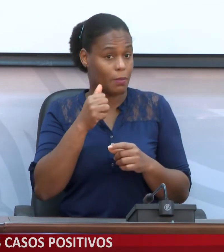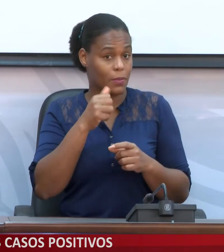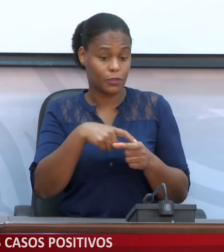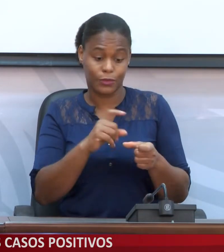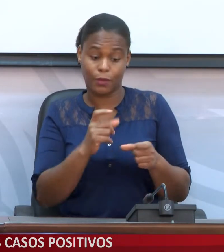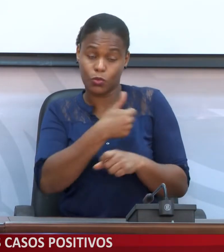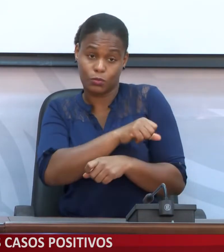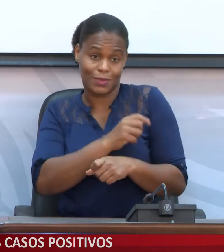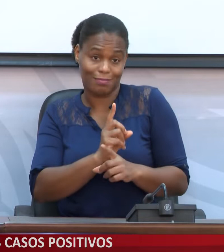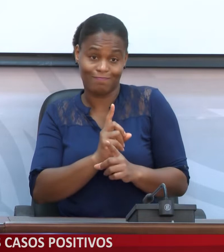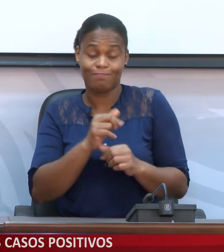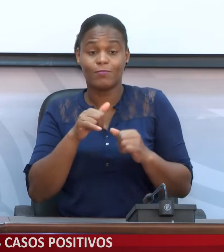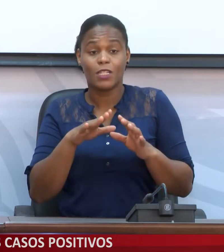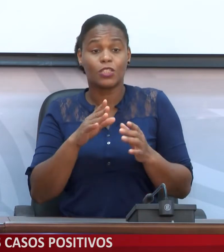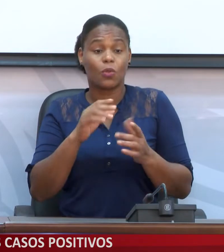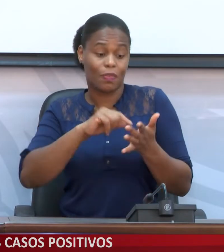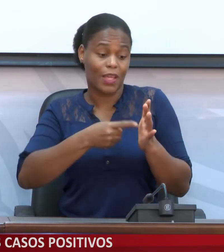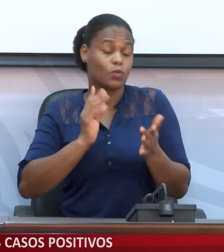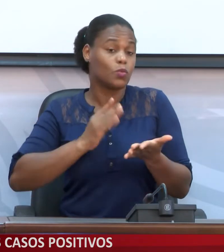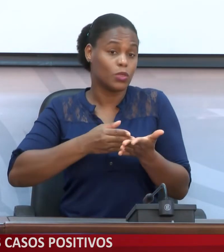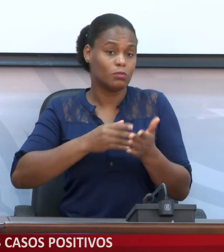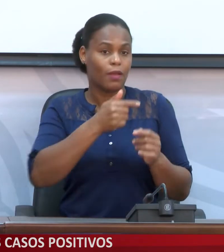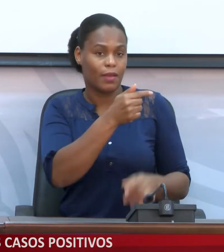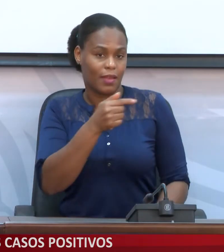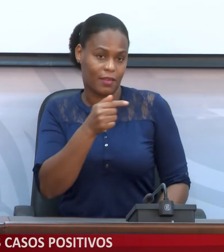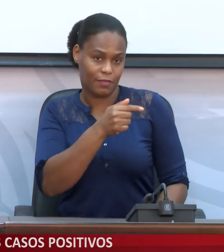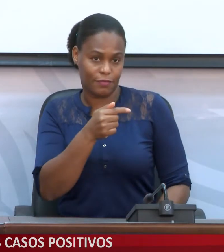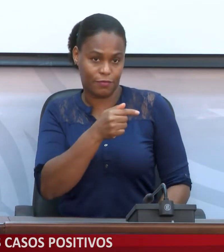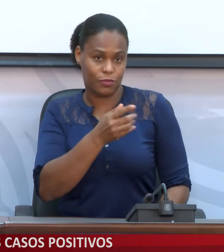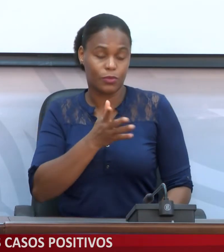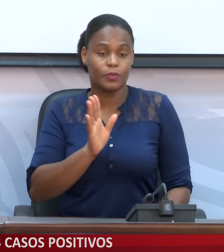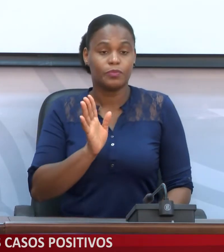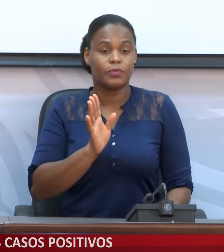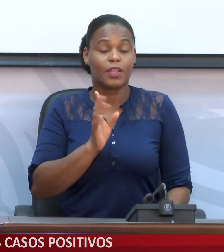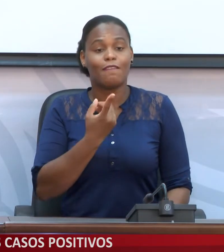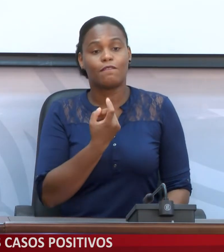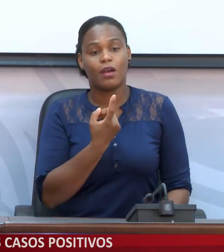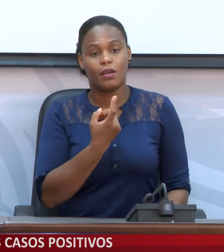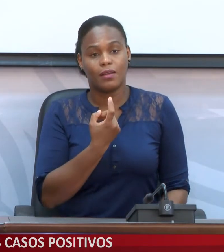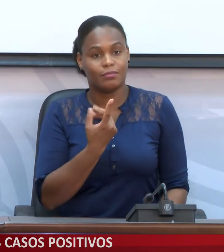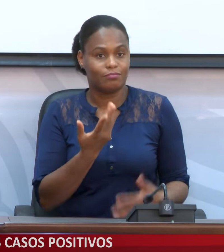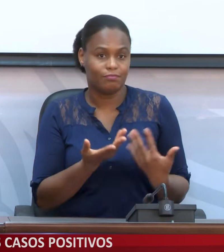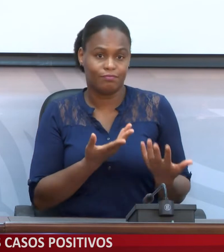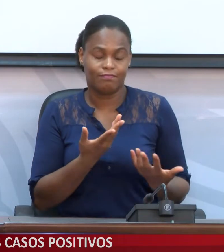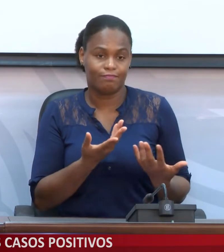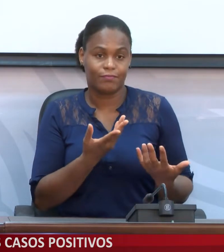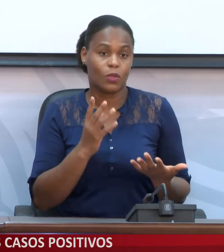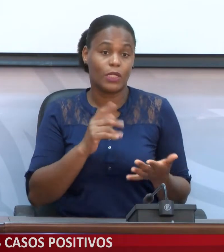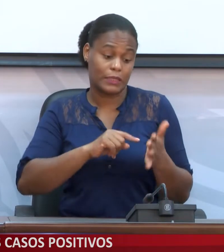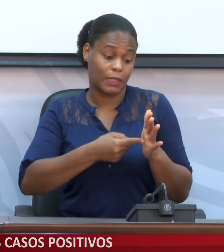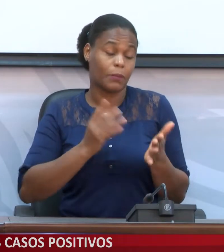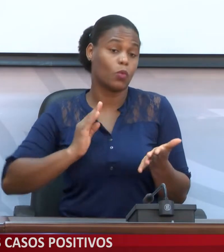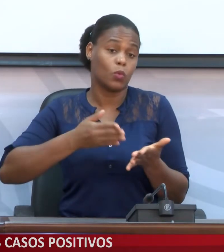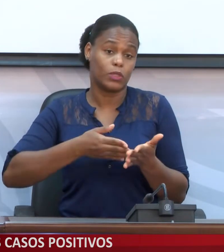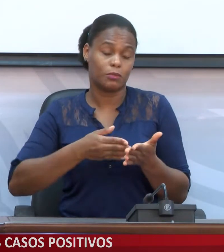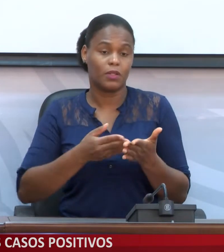mas o último teste que fez deu negativo e falta o último exame